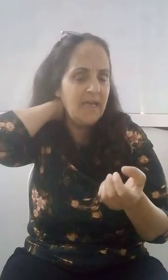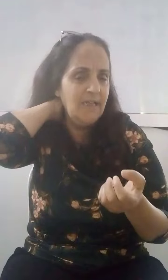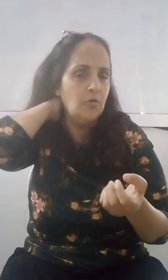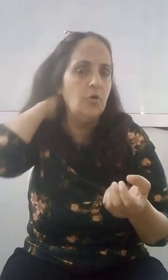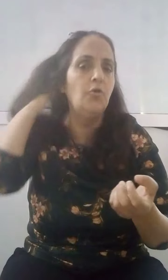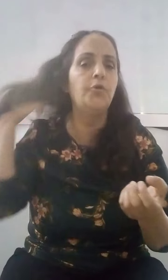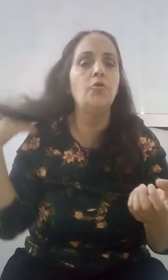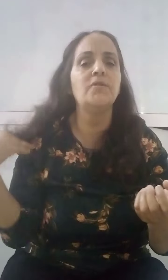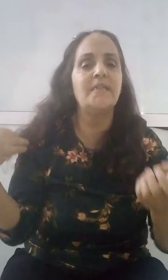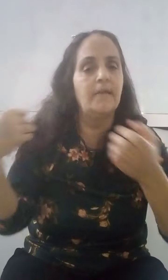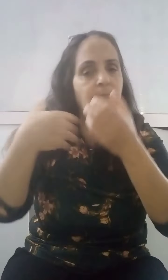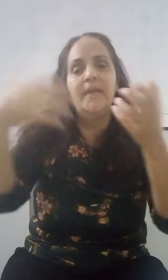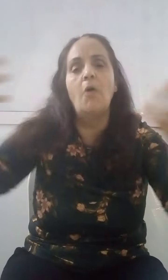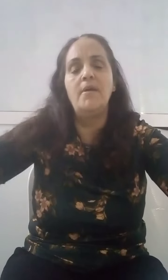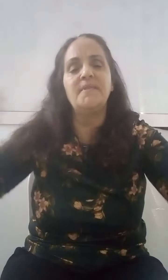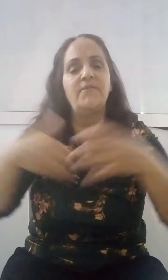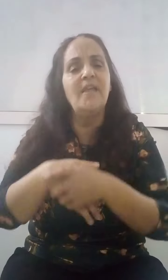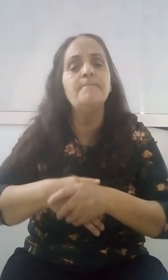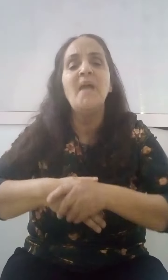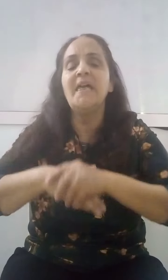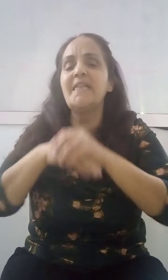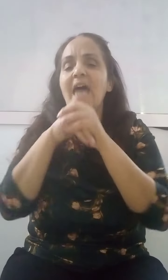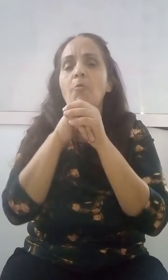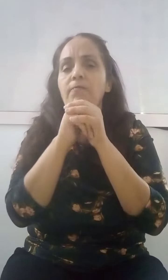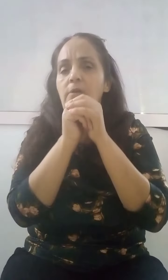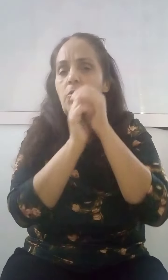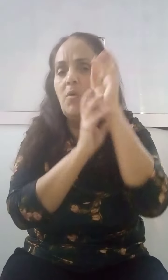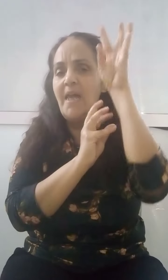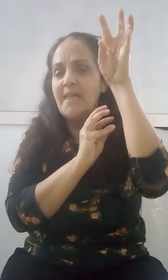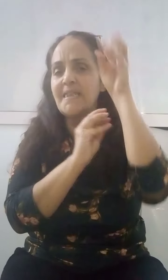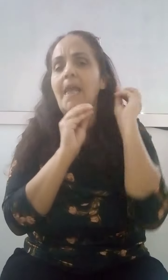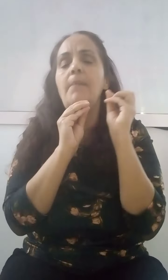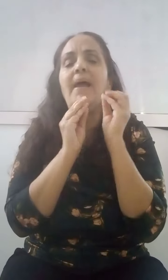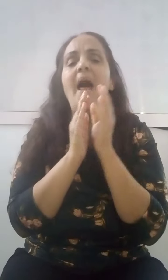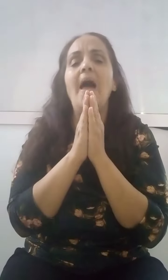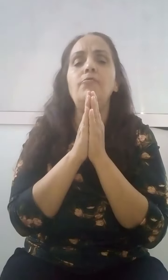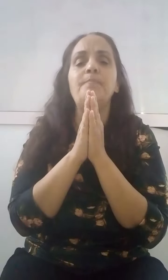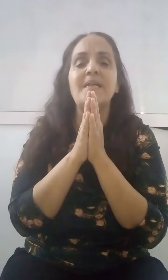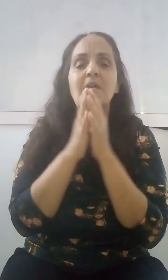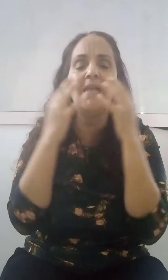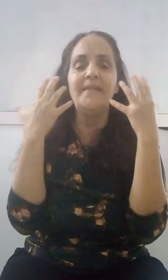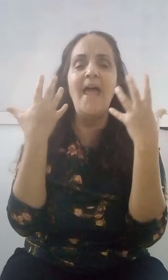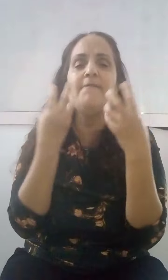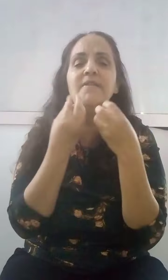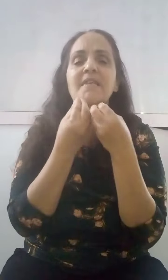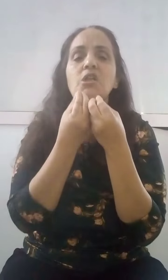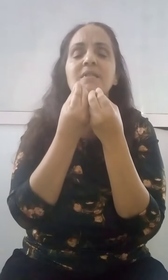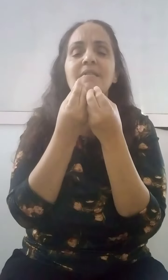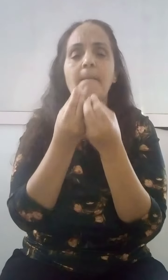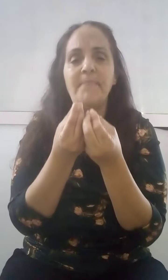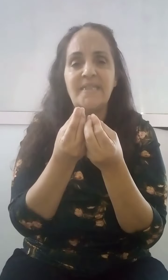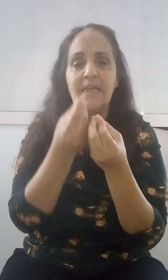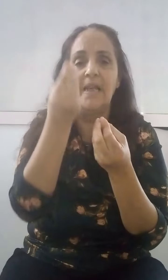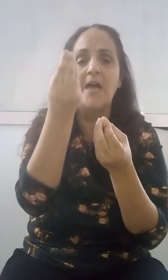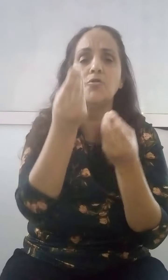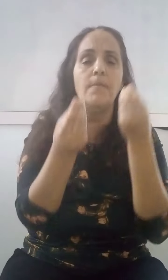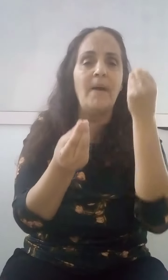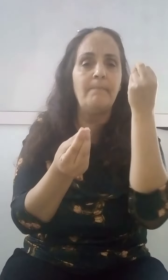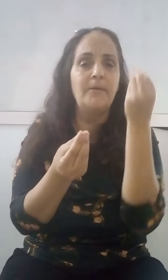اخفج ويجب أن تطلق على الغادة ويجب لشبه سابسة لا أتحدث لا